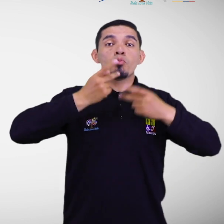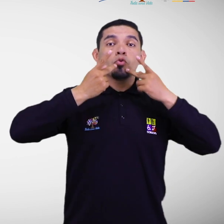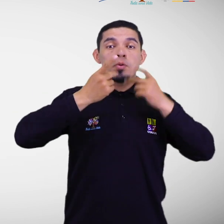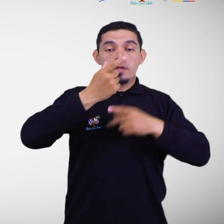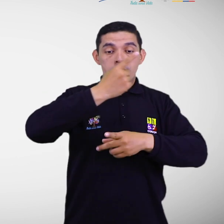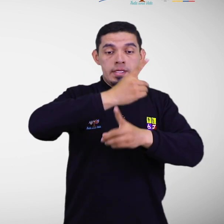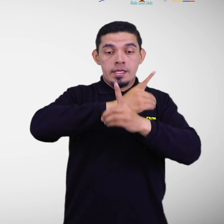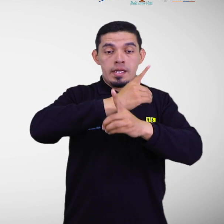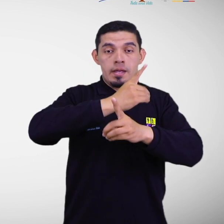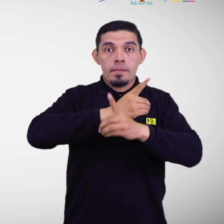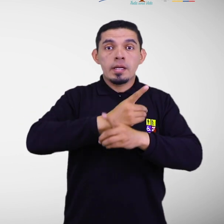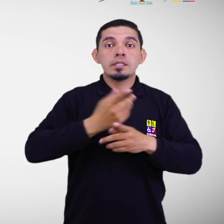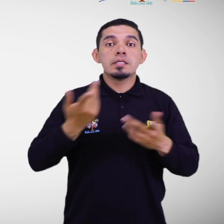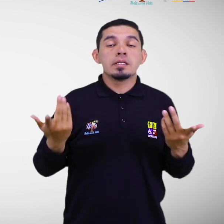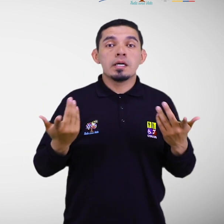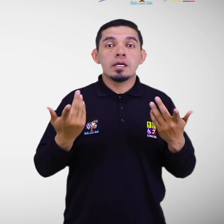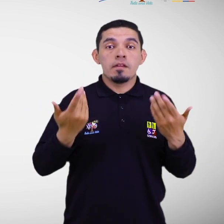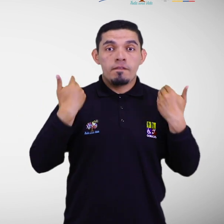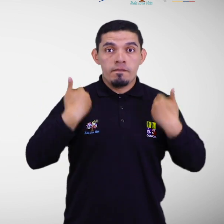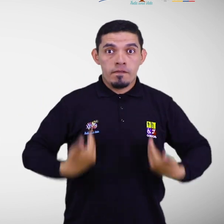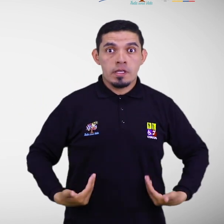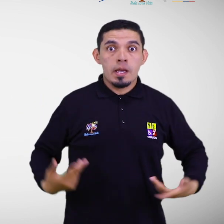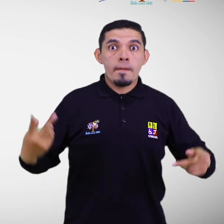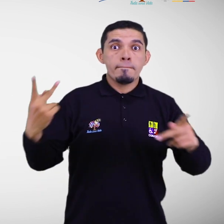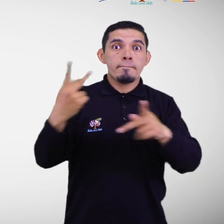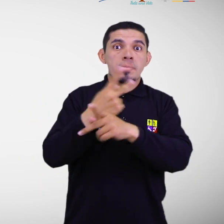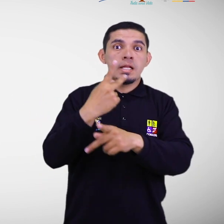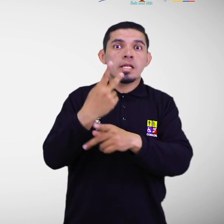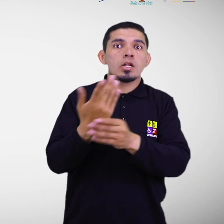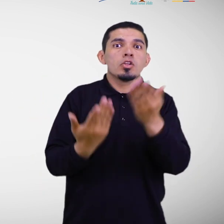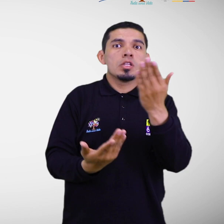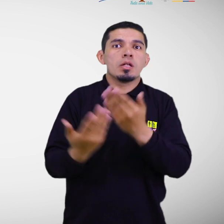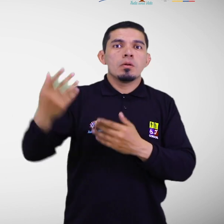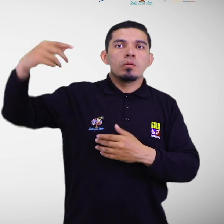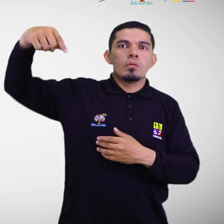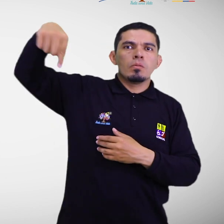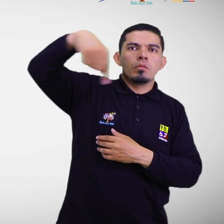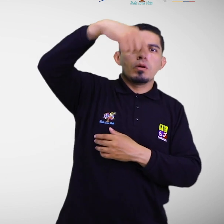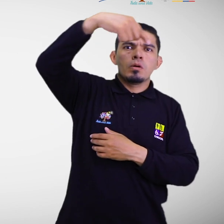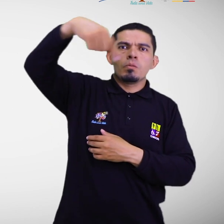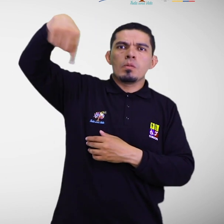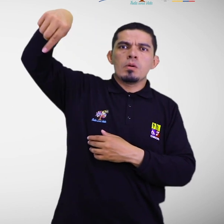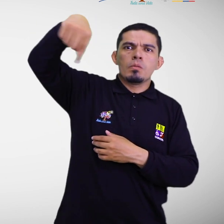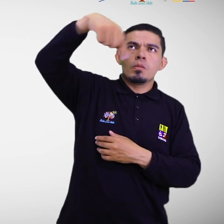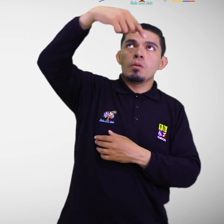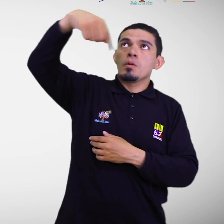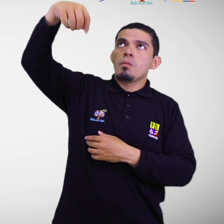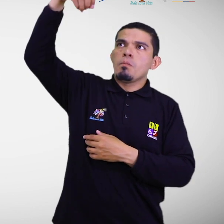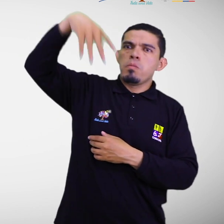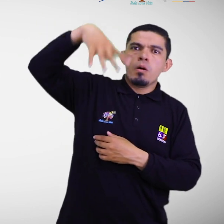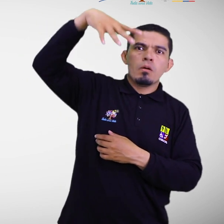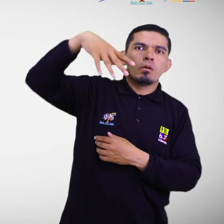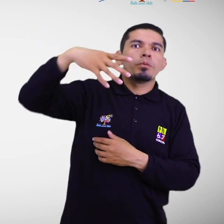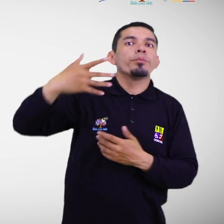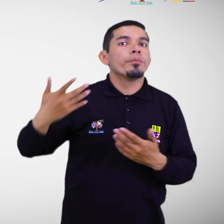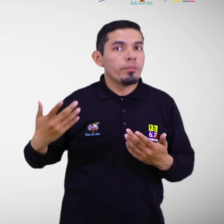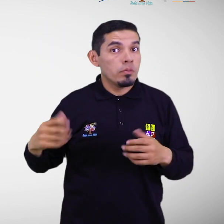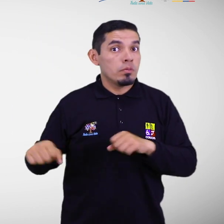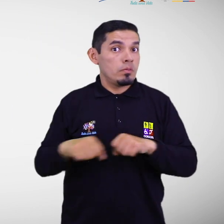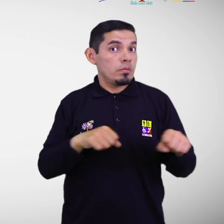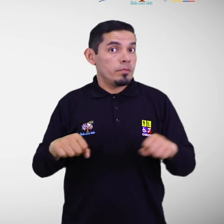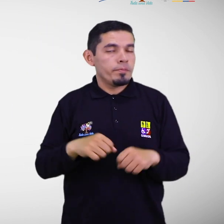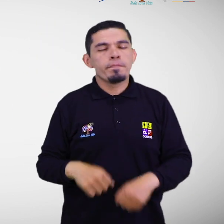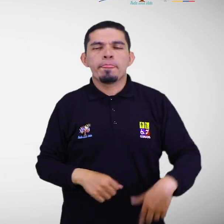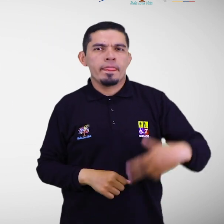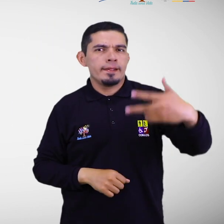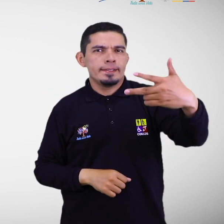física ubicado en un área de peligro por caída de objetos colgantes en caso de un evento sísmico. 3. Identificar